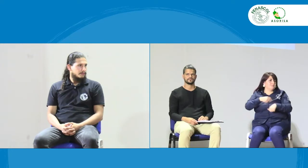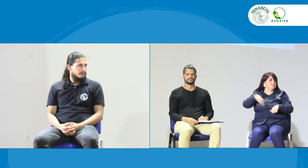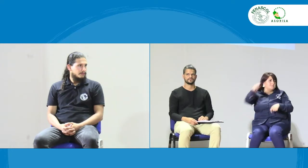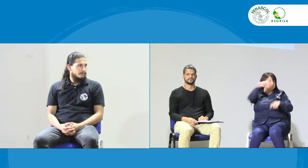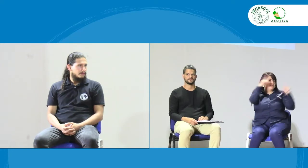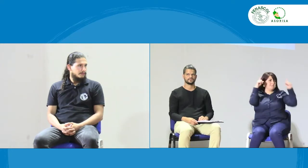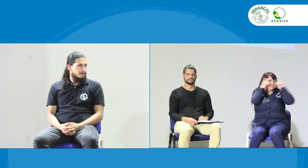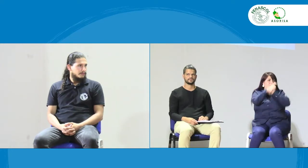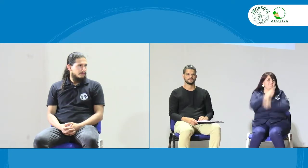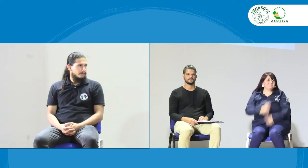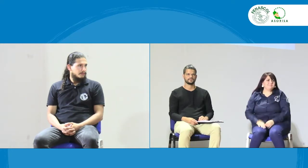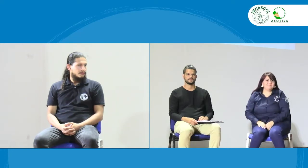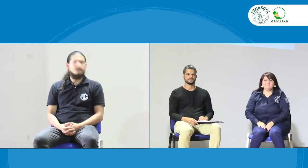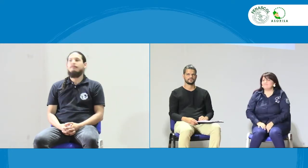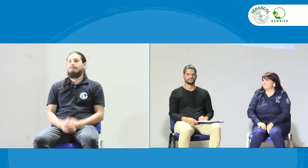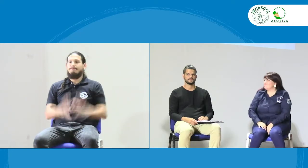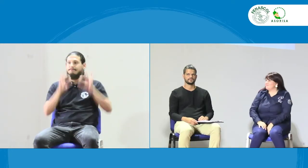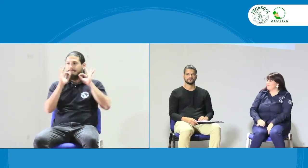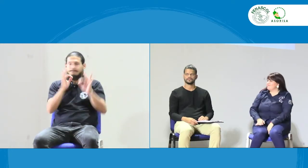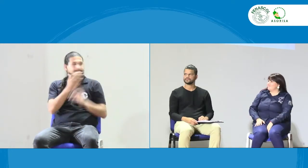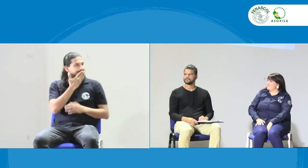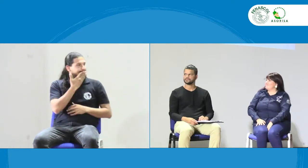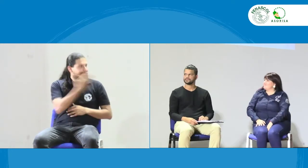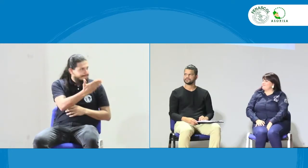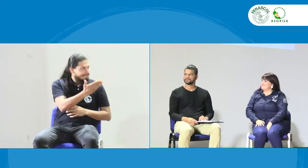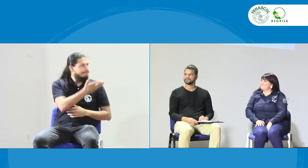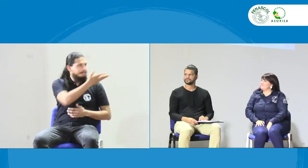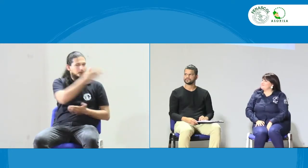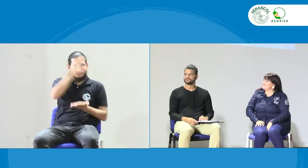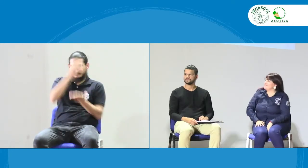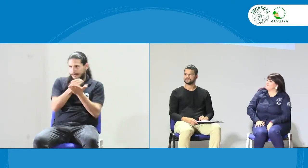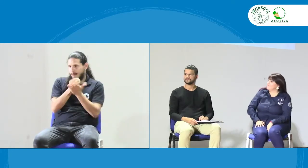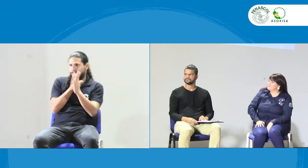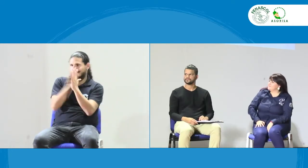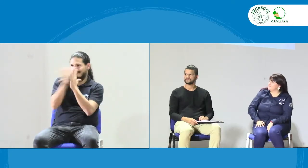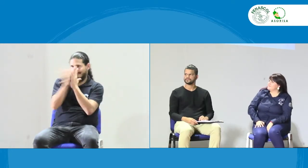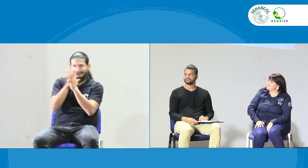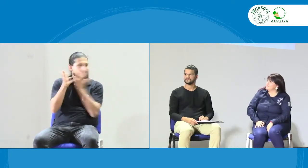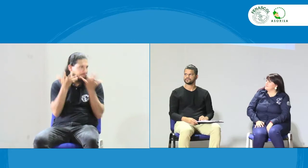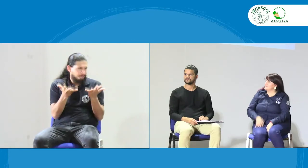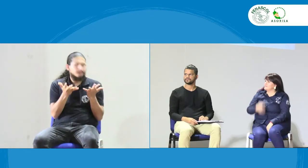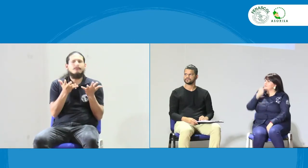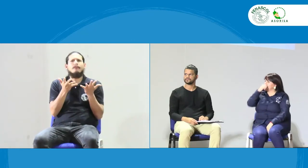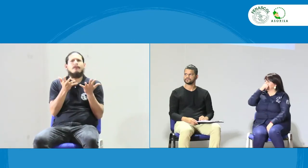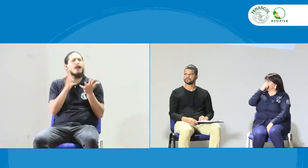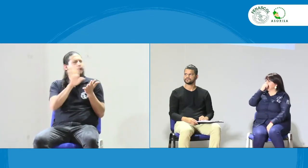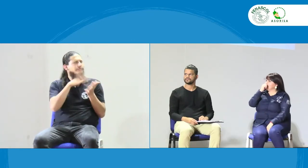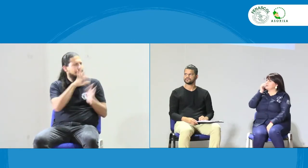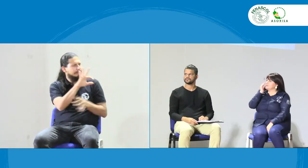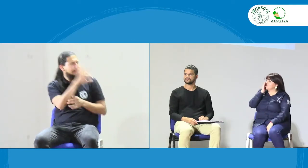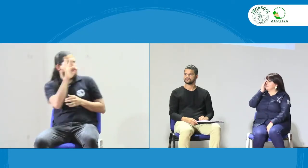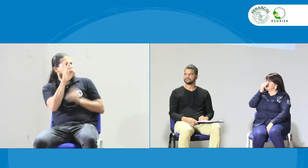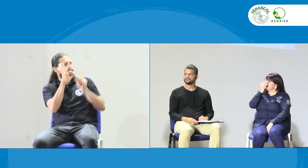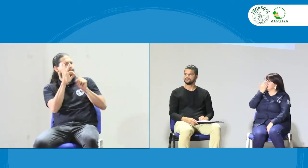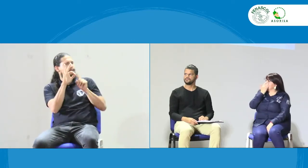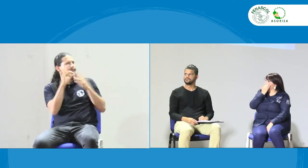continuando, seguimos trabajando en este momento y la idea es darles esto a modo de reflexión. Bueno, muchísimas gracias a Victoria.